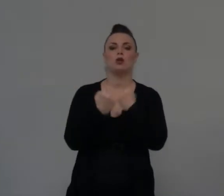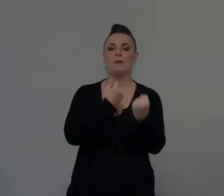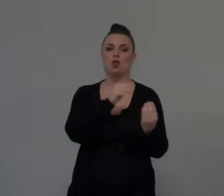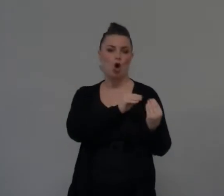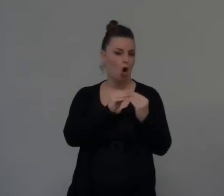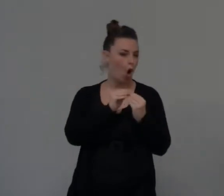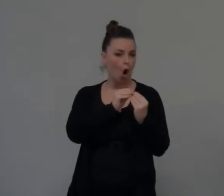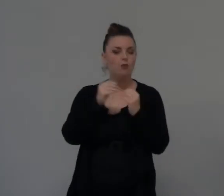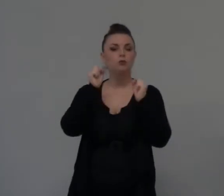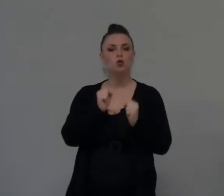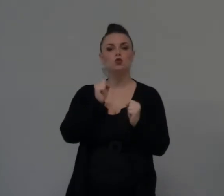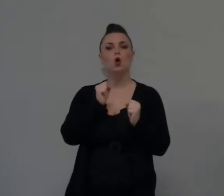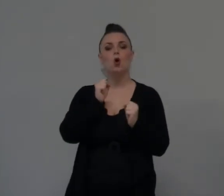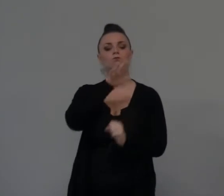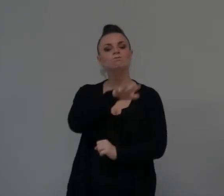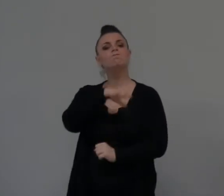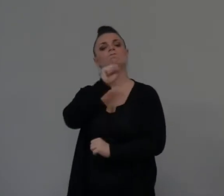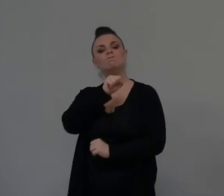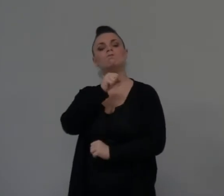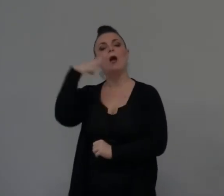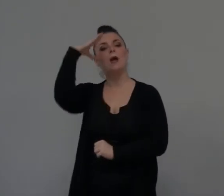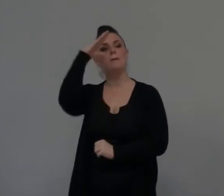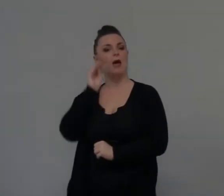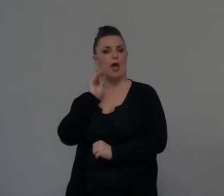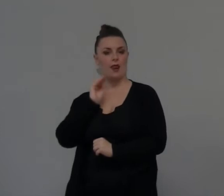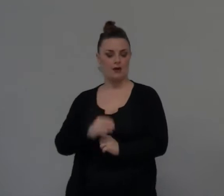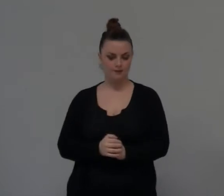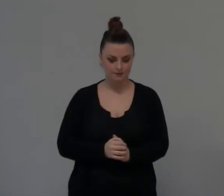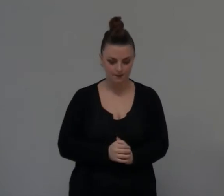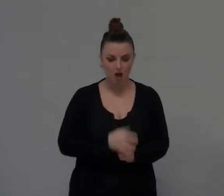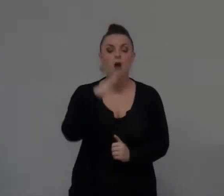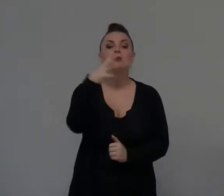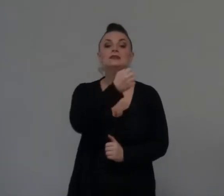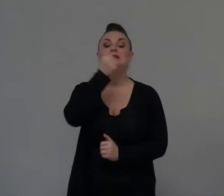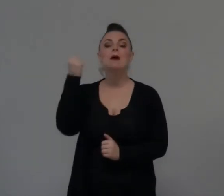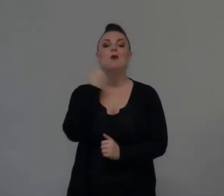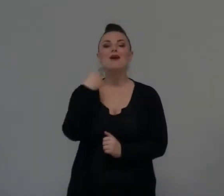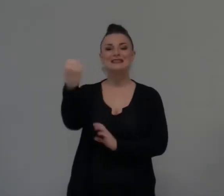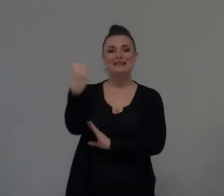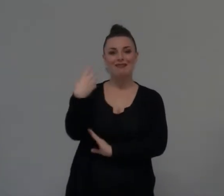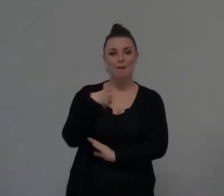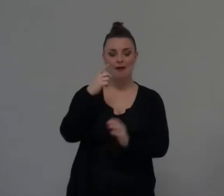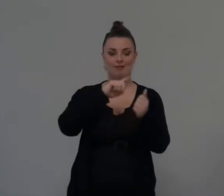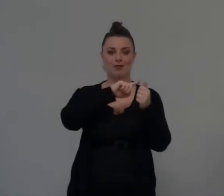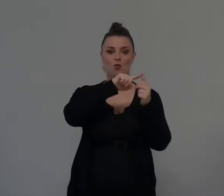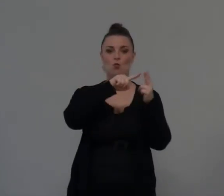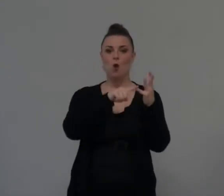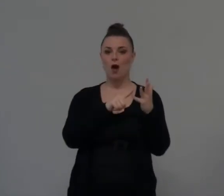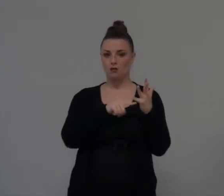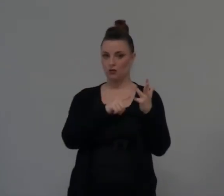Possiamo trarre, da questo brano, e da quello che vedremo, possiamo trarre almeno qualche insegnamento. Il primo è che